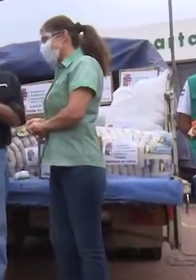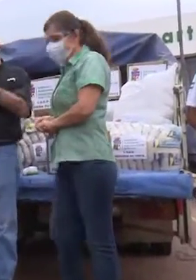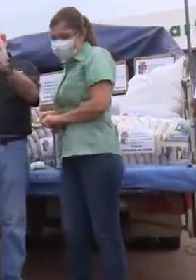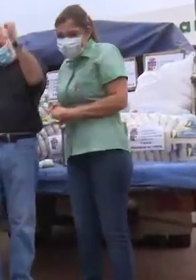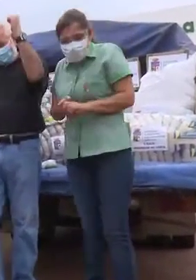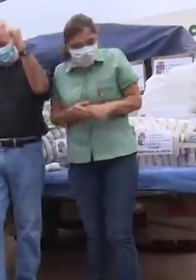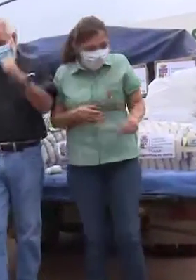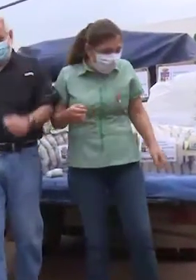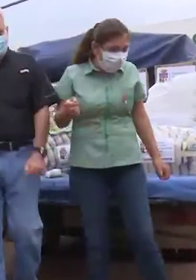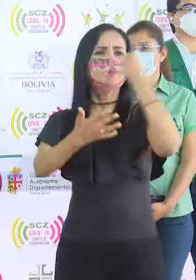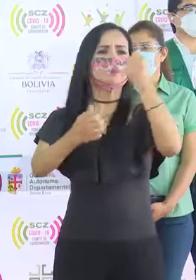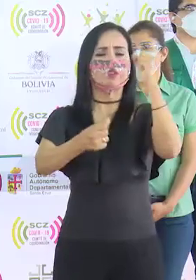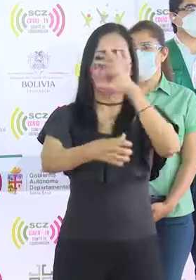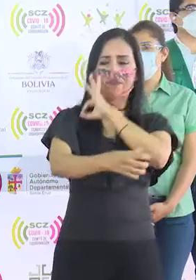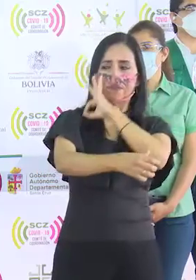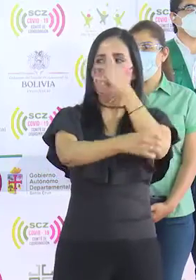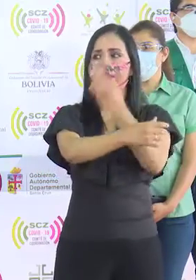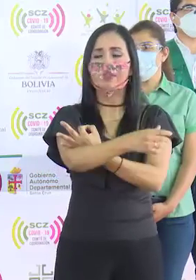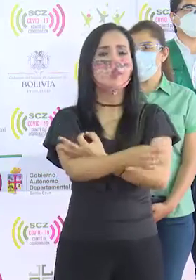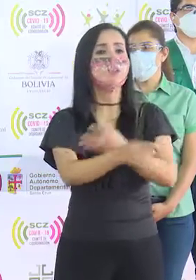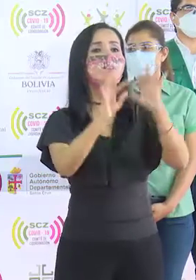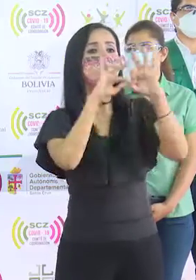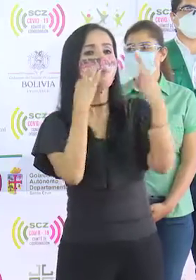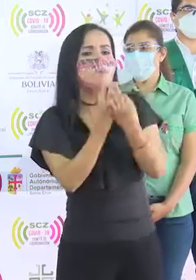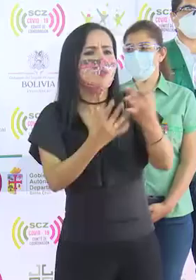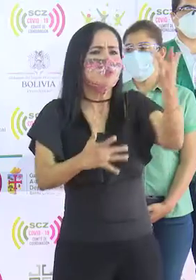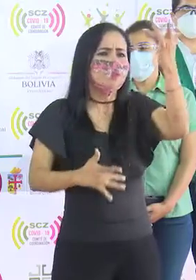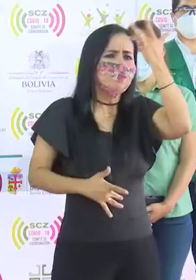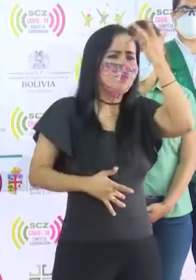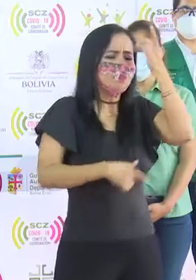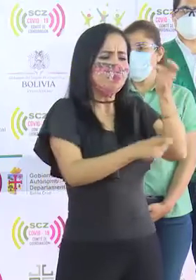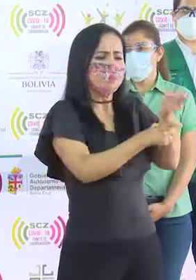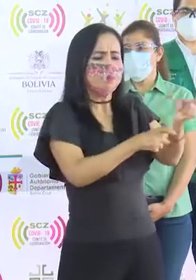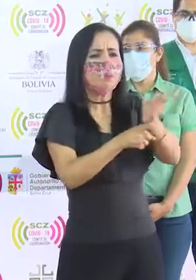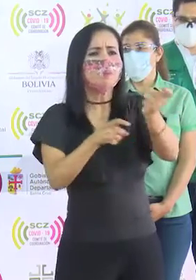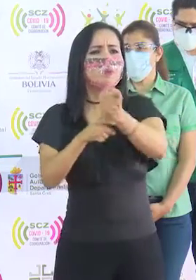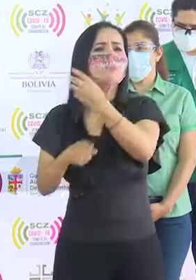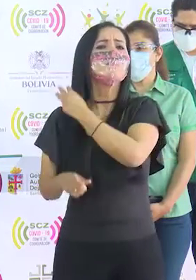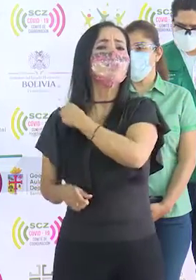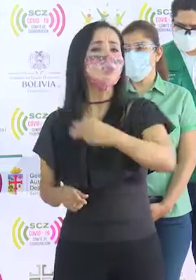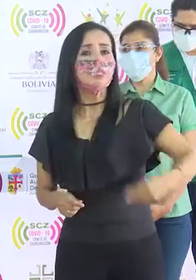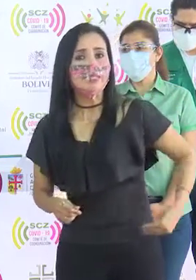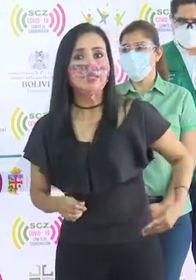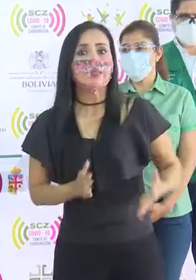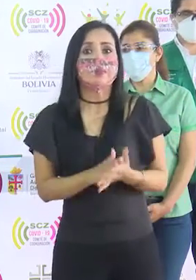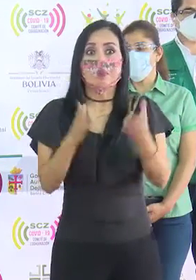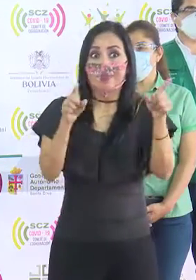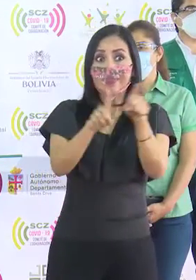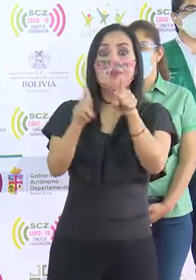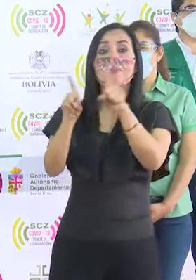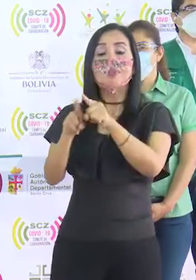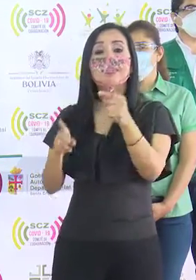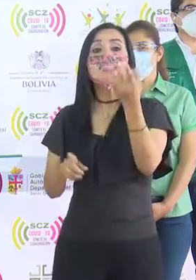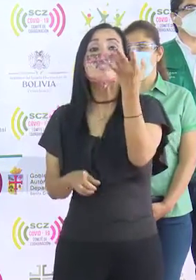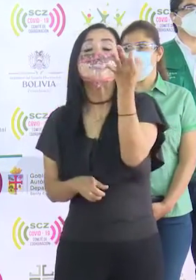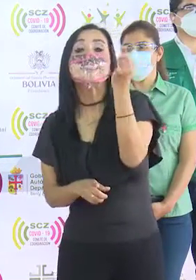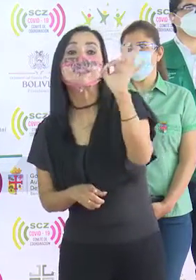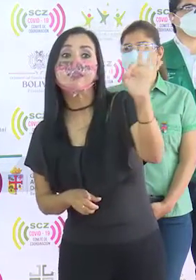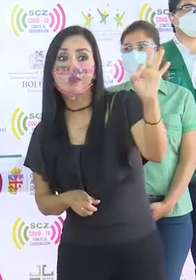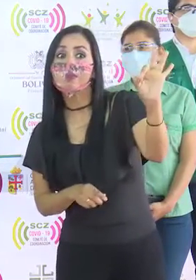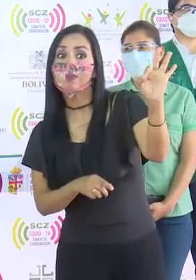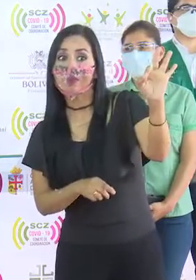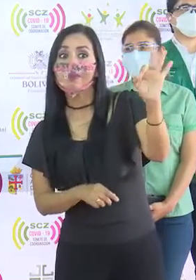recuperar las familias afectadas por la enfermedad de estos municipios como en los 19